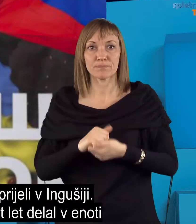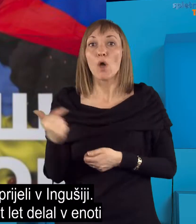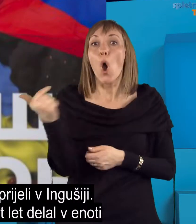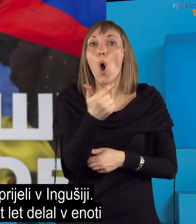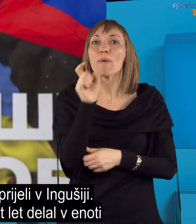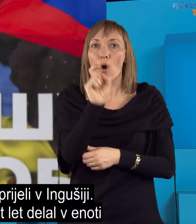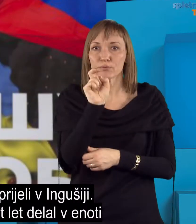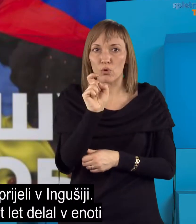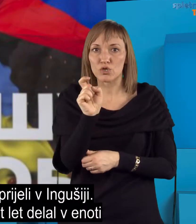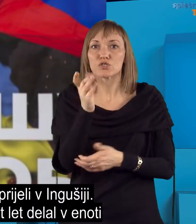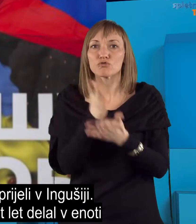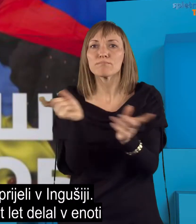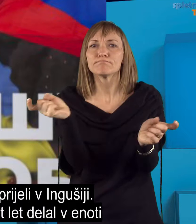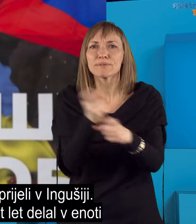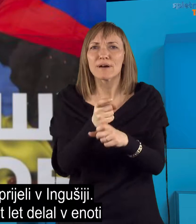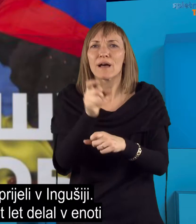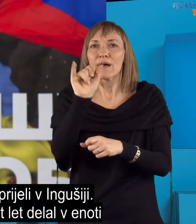Obtoženca so prijeli v Ingušiji.